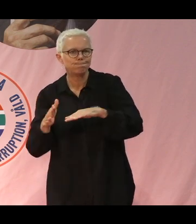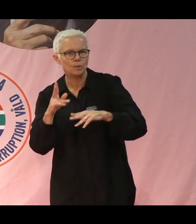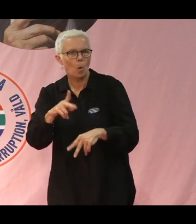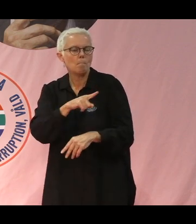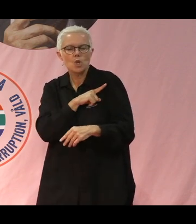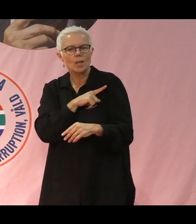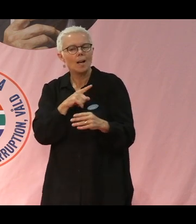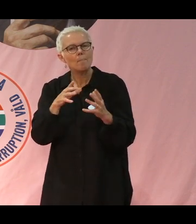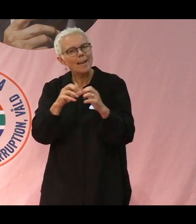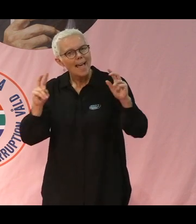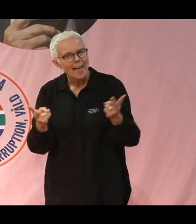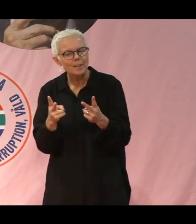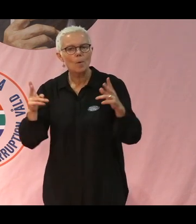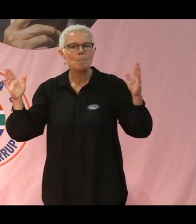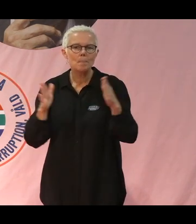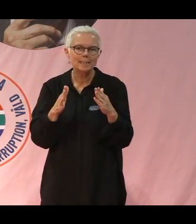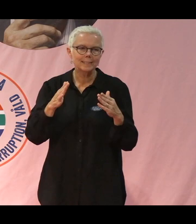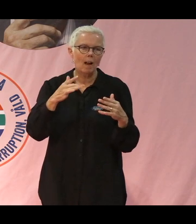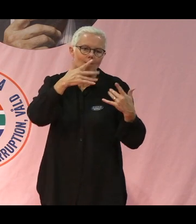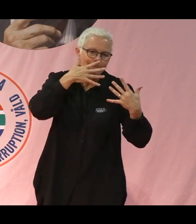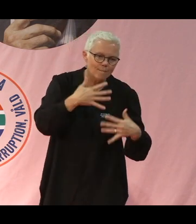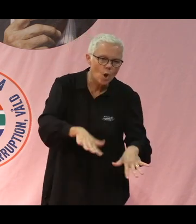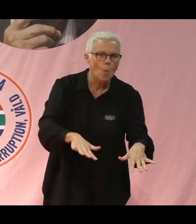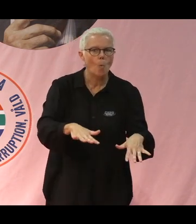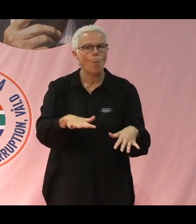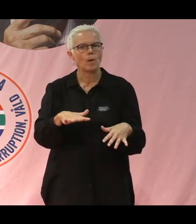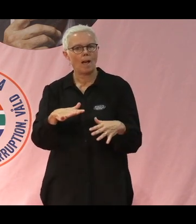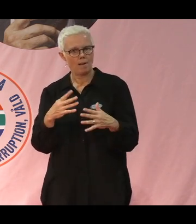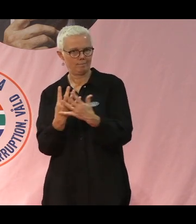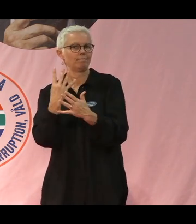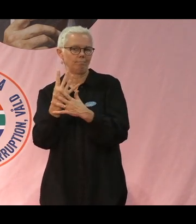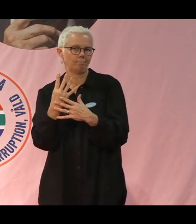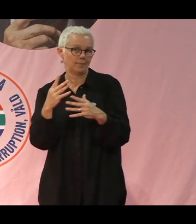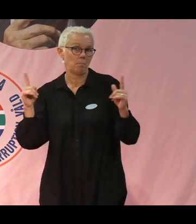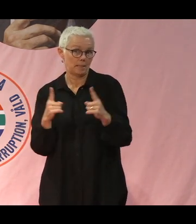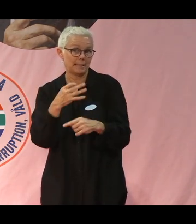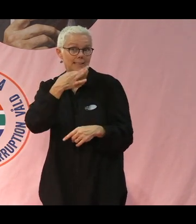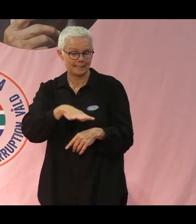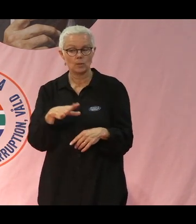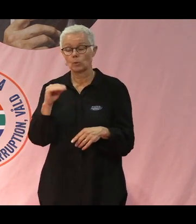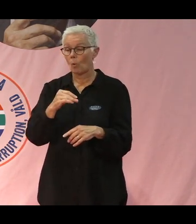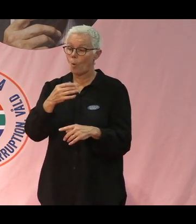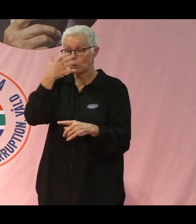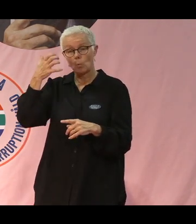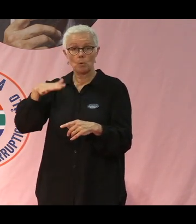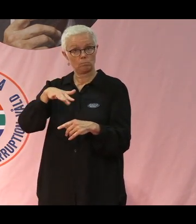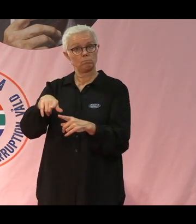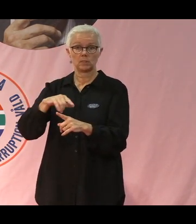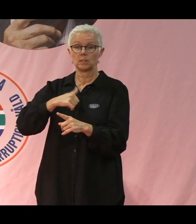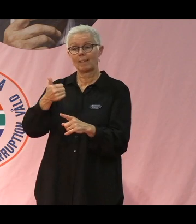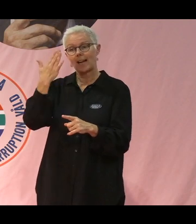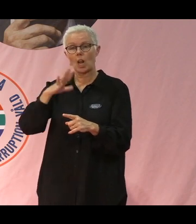minskar också förlusten och risken för att förlora skördar istället. Och då kan jordbrukare ha sina egna